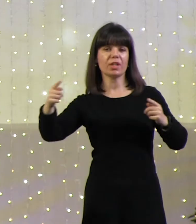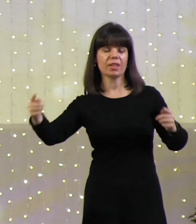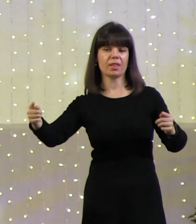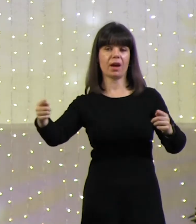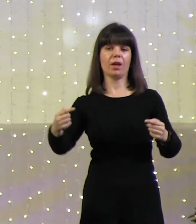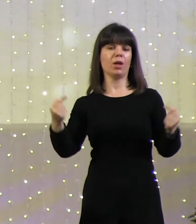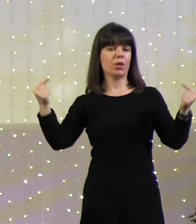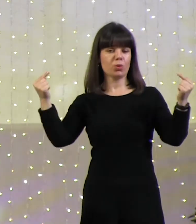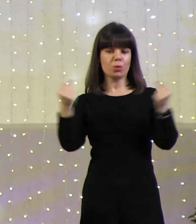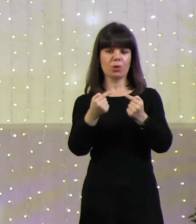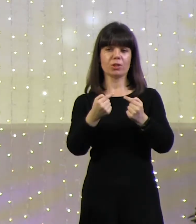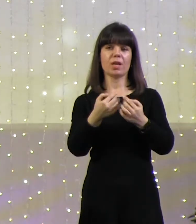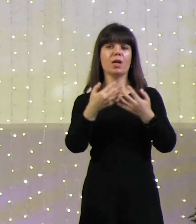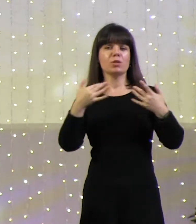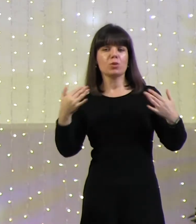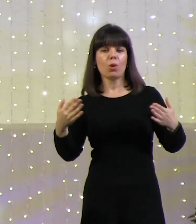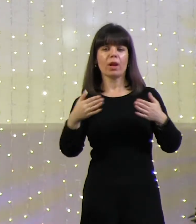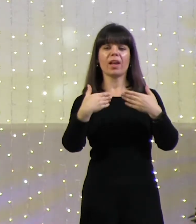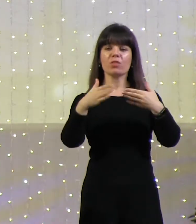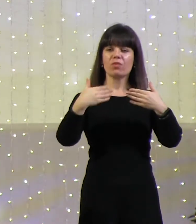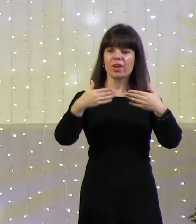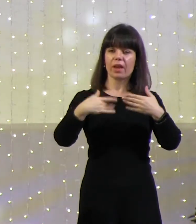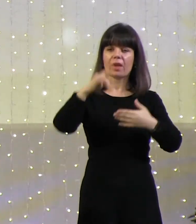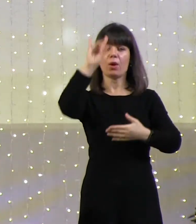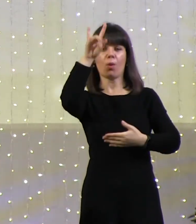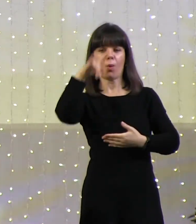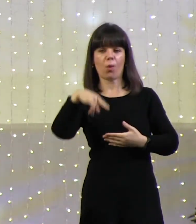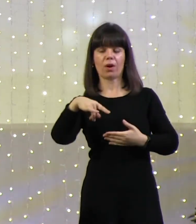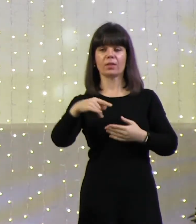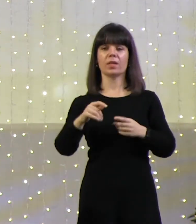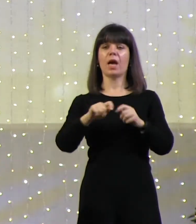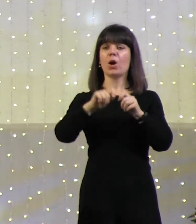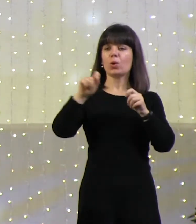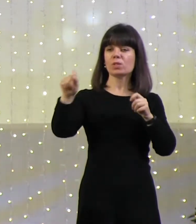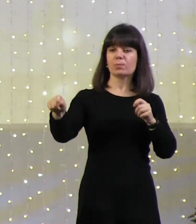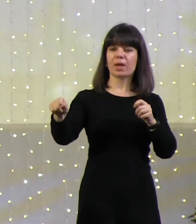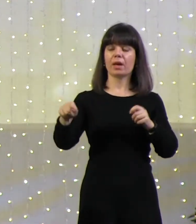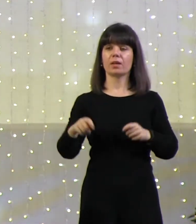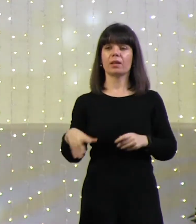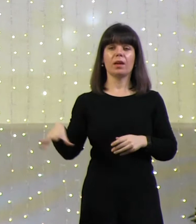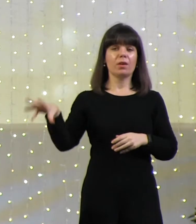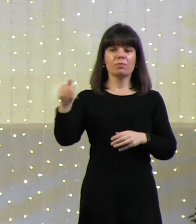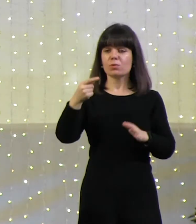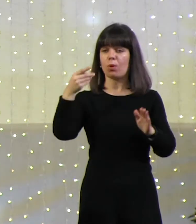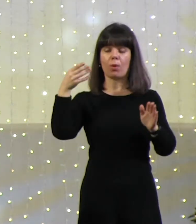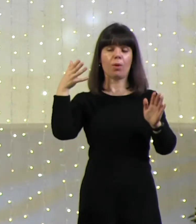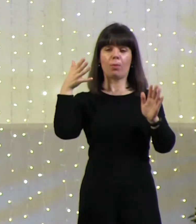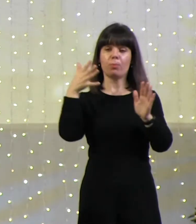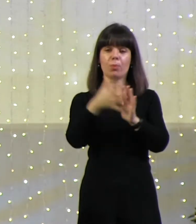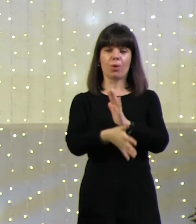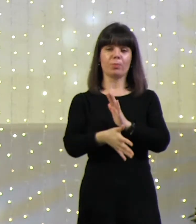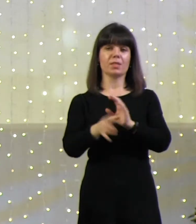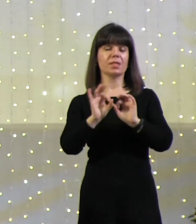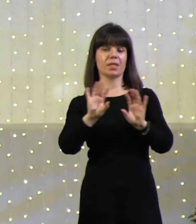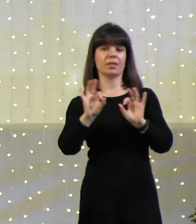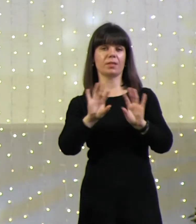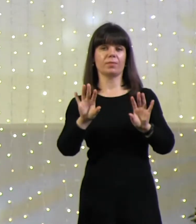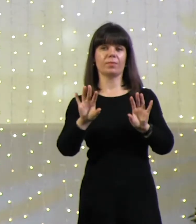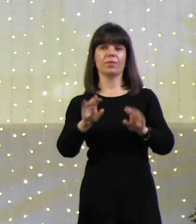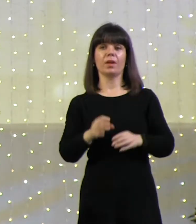четко, сколько должно быть дверей, окон, размеры. Полный инструктаж. Только бери и записывай.